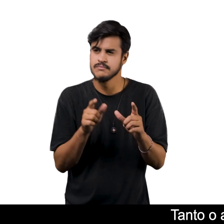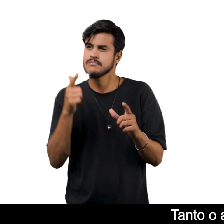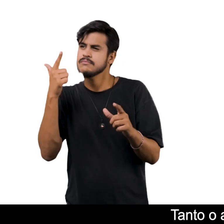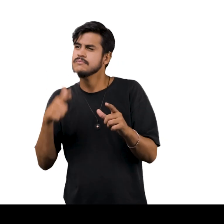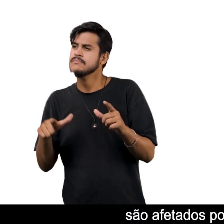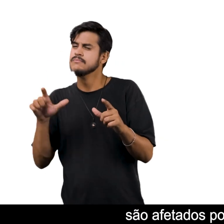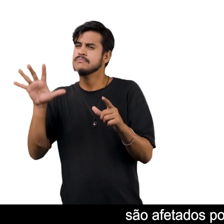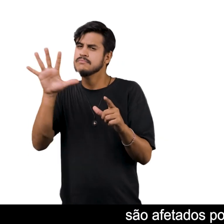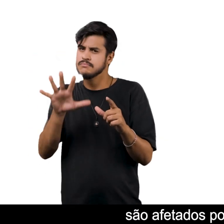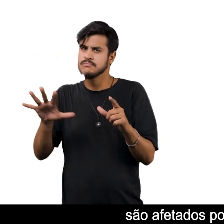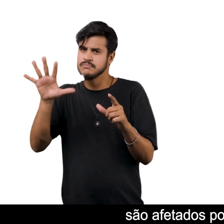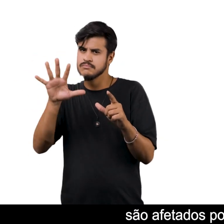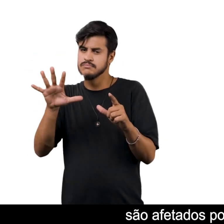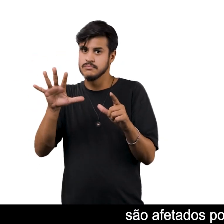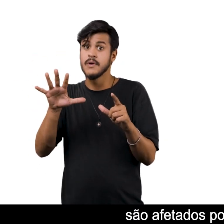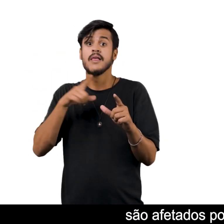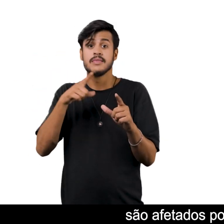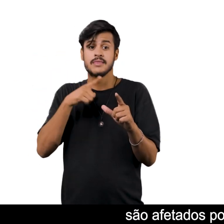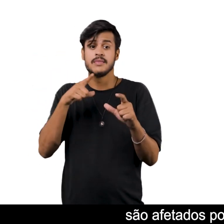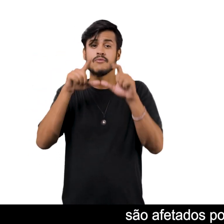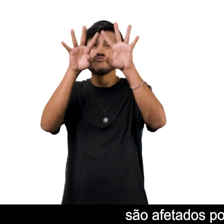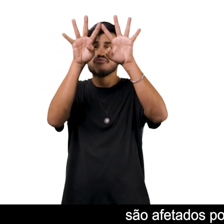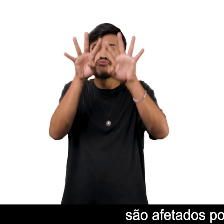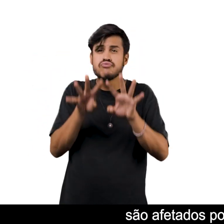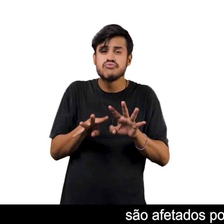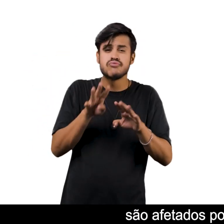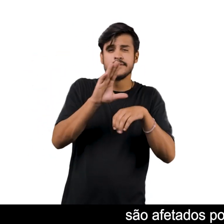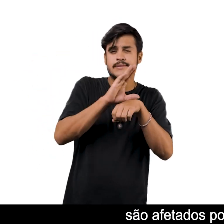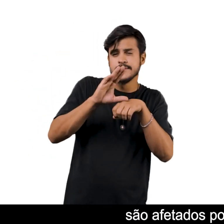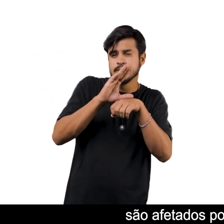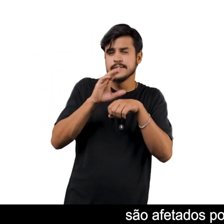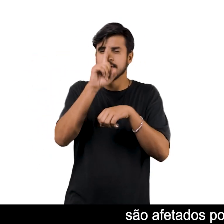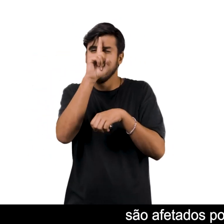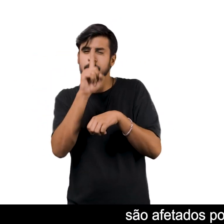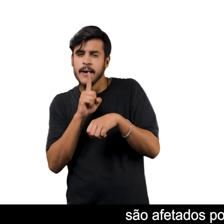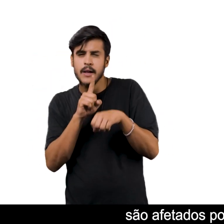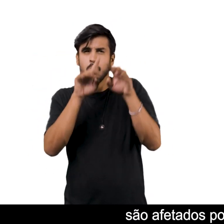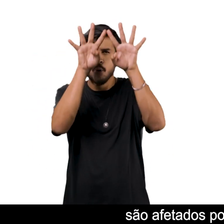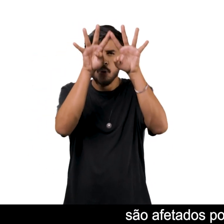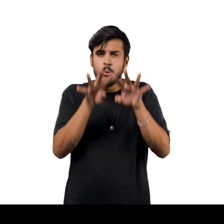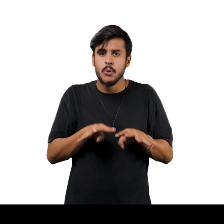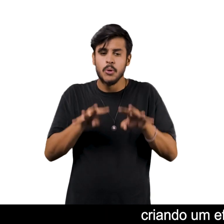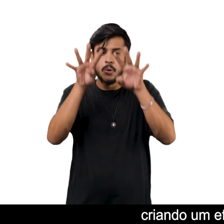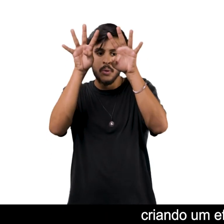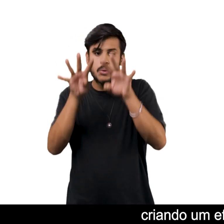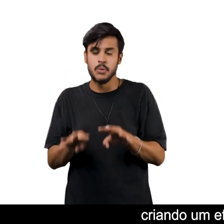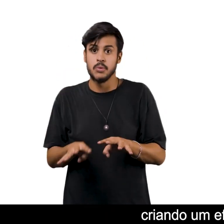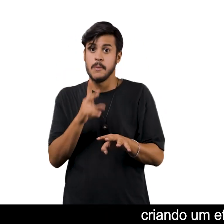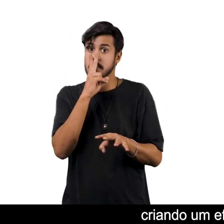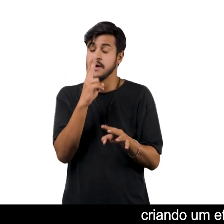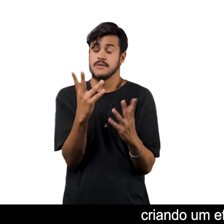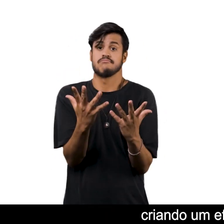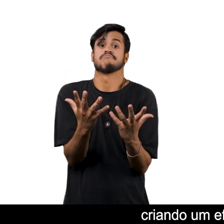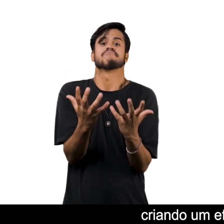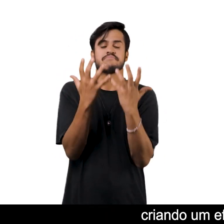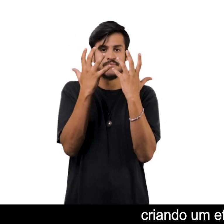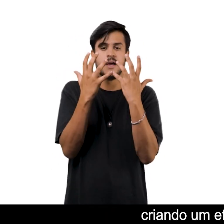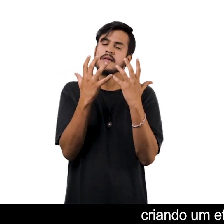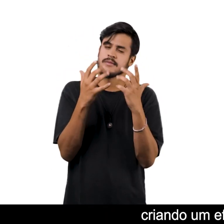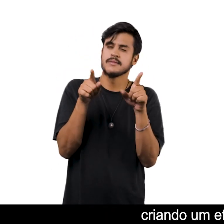masculina São afetados por raios verticais Cinza e amarelados Criando um efeito